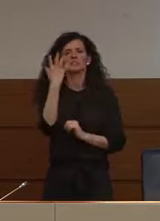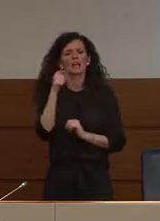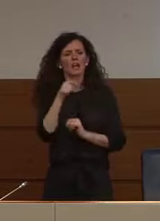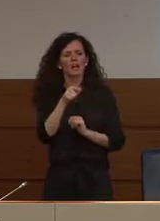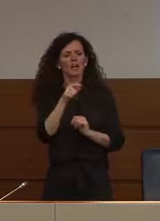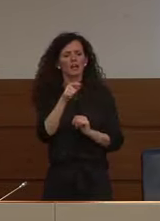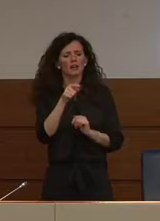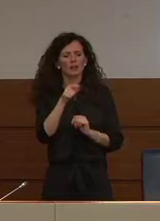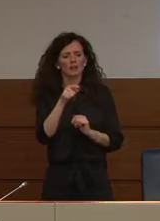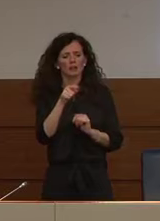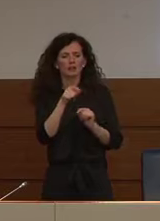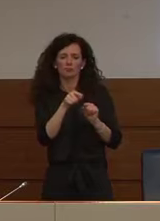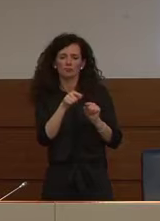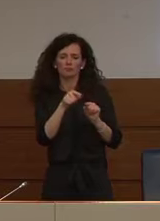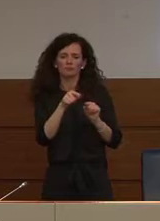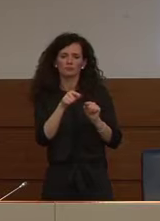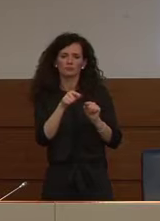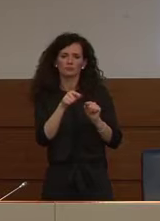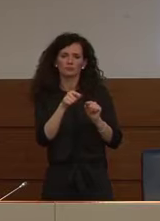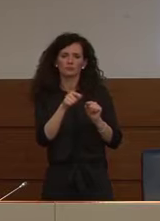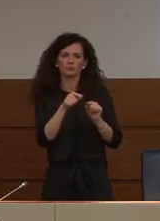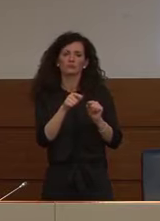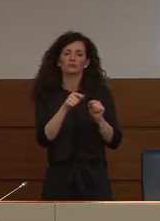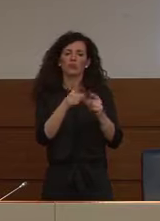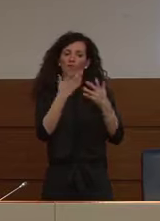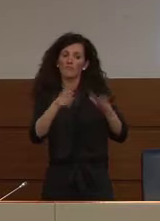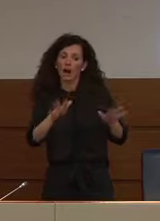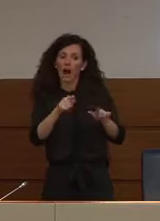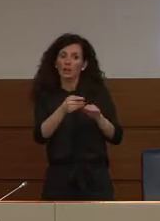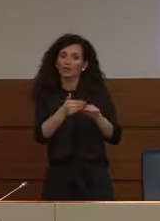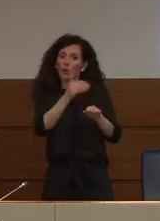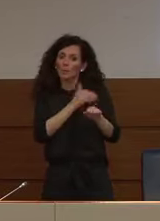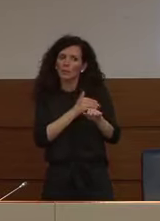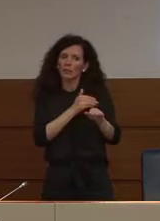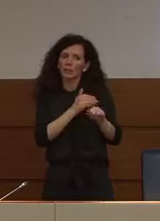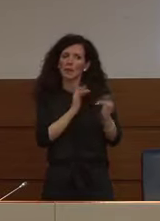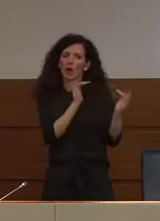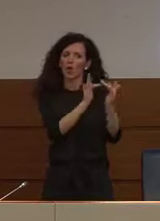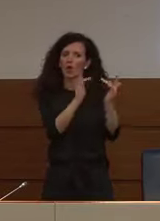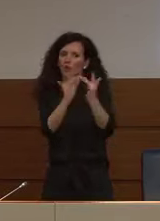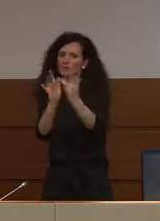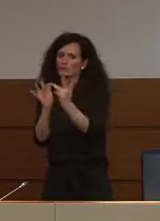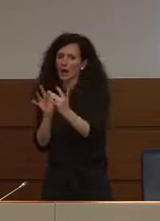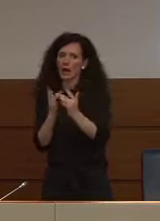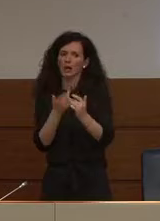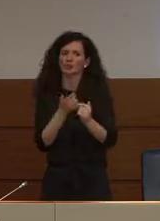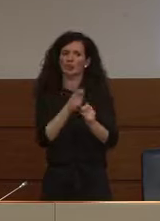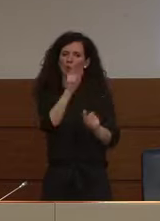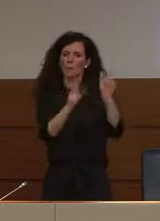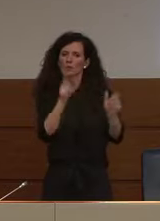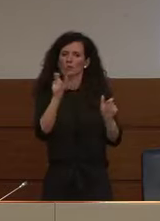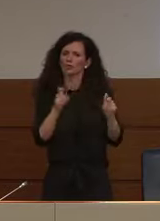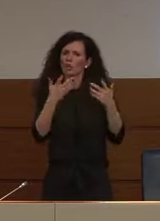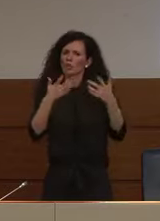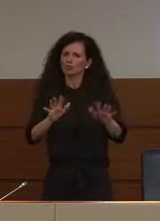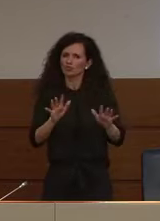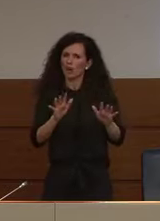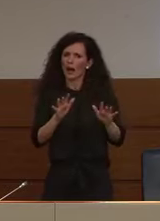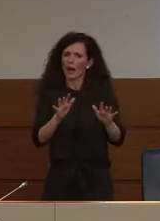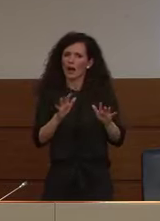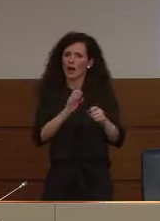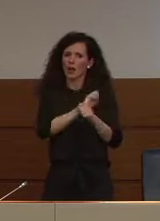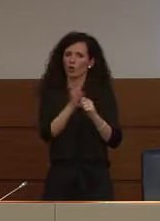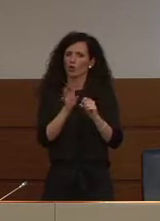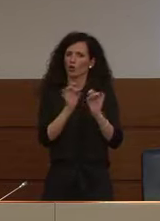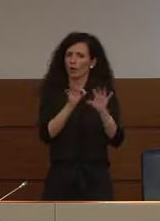storia di contatto con soggetti che hanno sviluppato questo tipo di problema